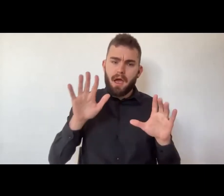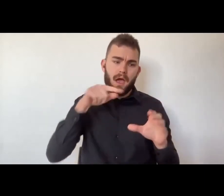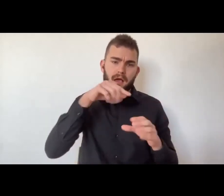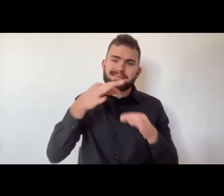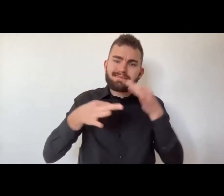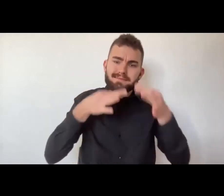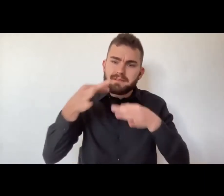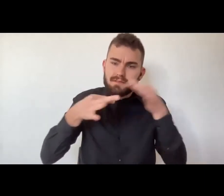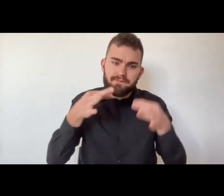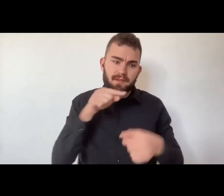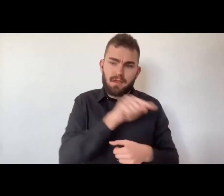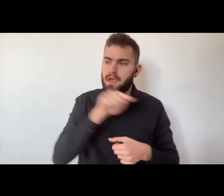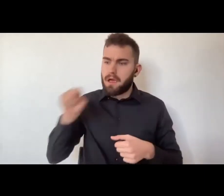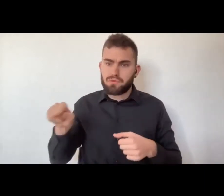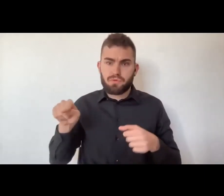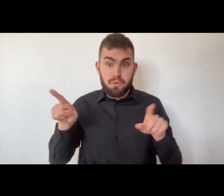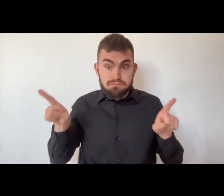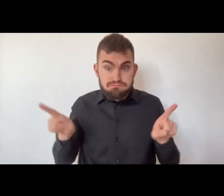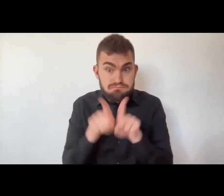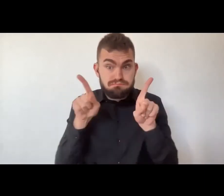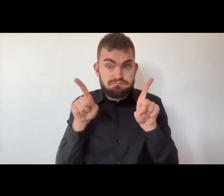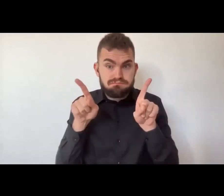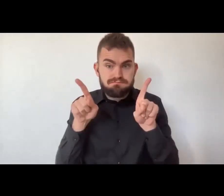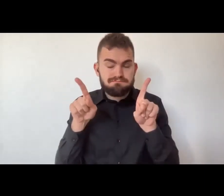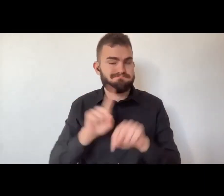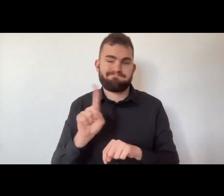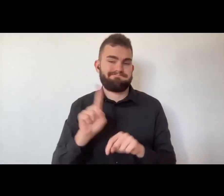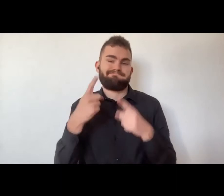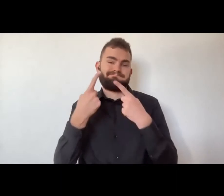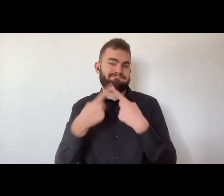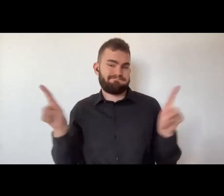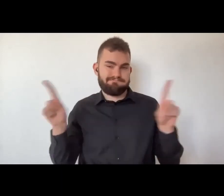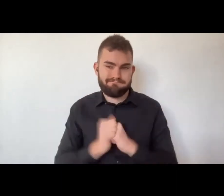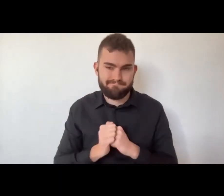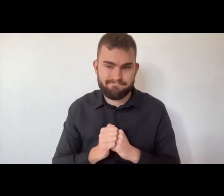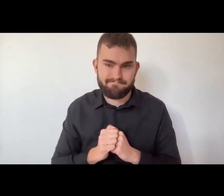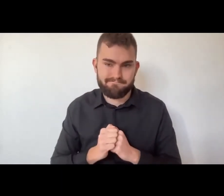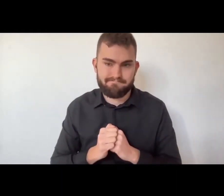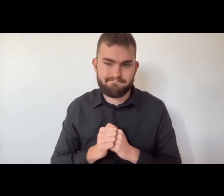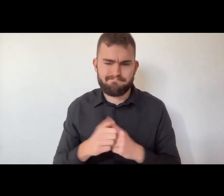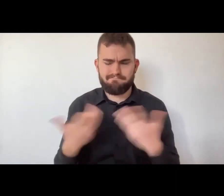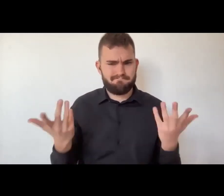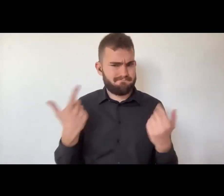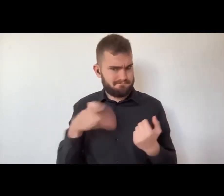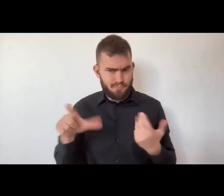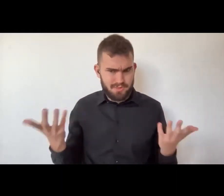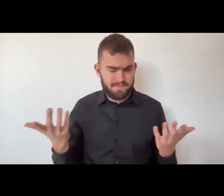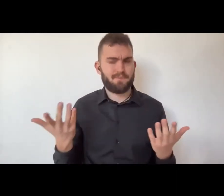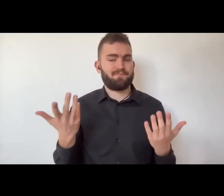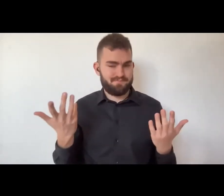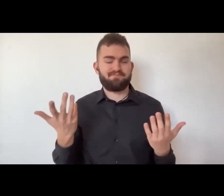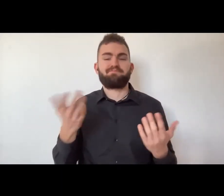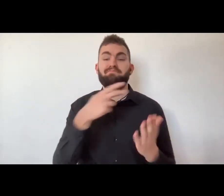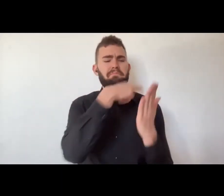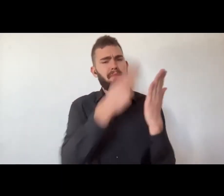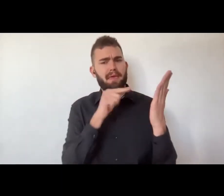E il fatto che esistano due segni distinti è perché il significato di arte in questi due